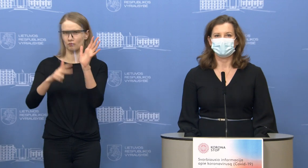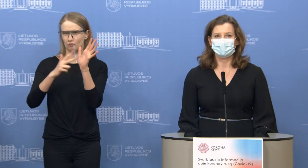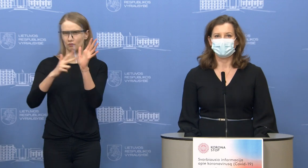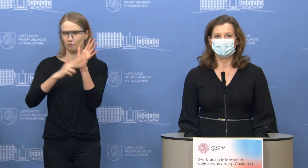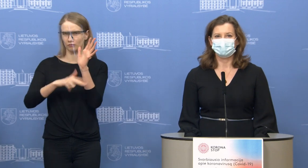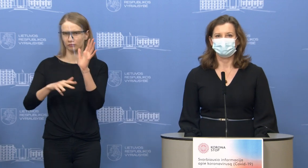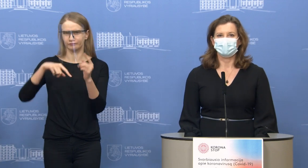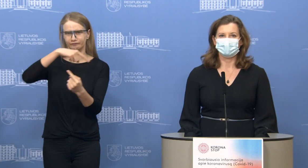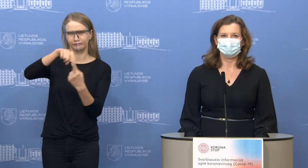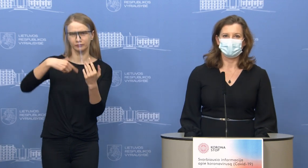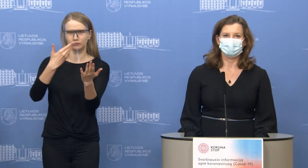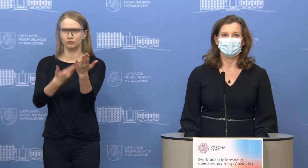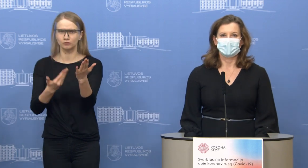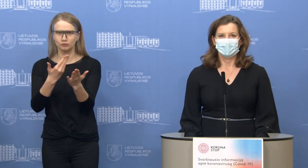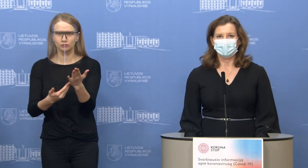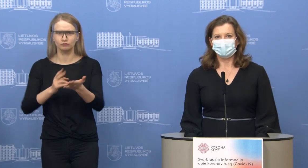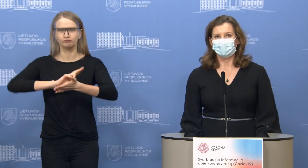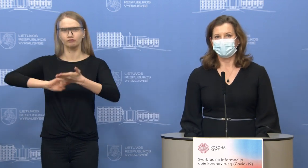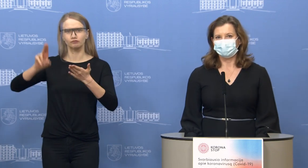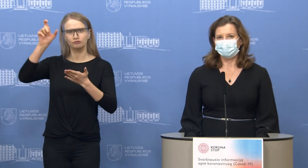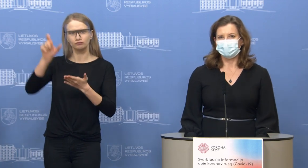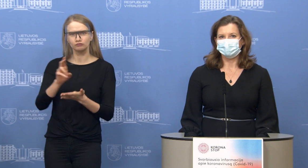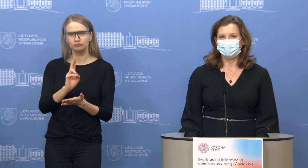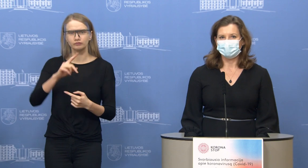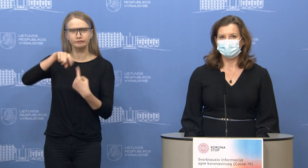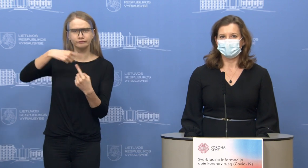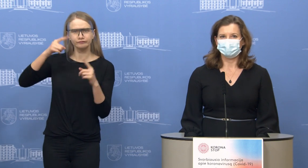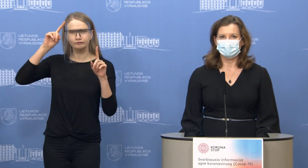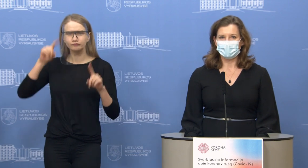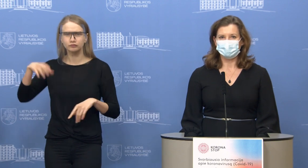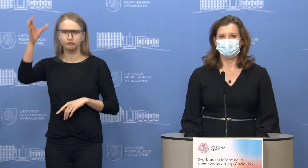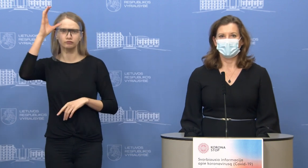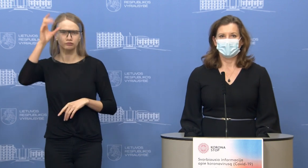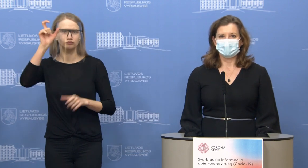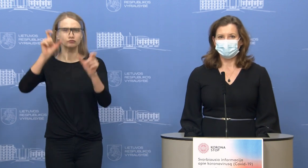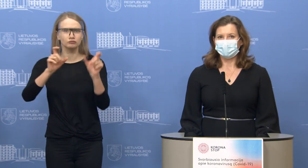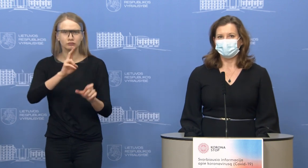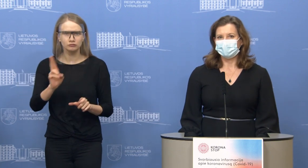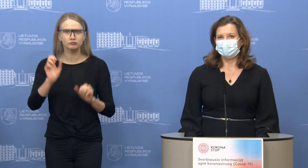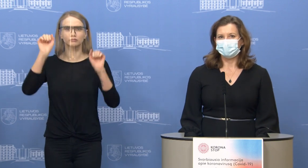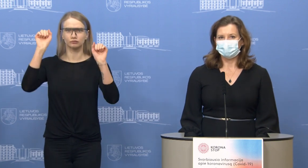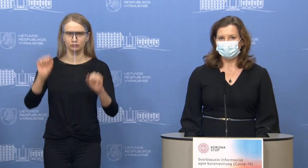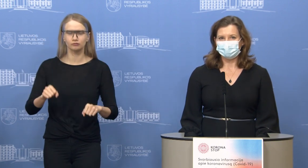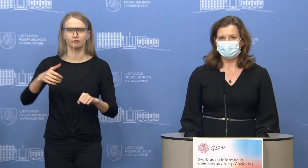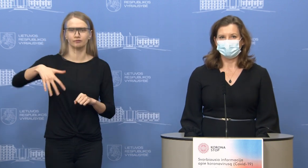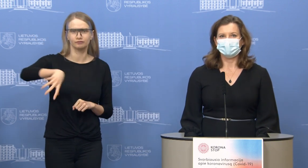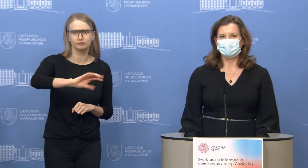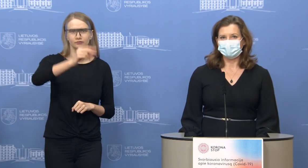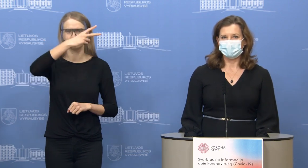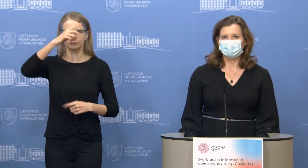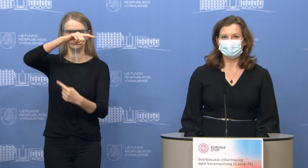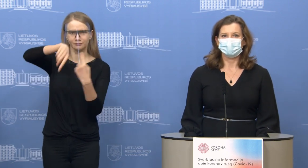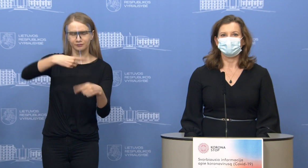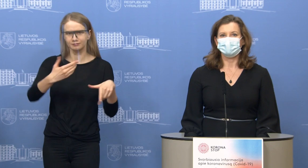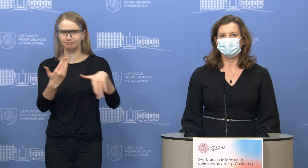konsultantų, ekspertų ir elektroninės priekybės entuziastų, tam, kad padėti Lietuvos verslui,